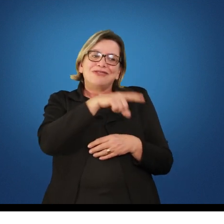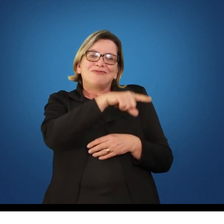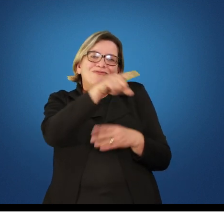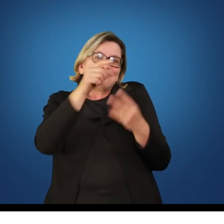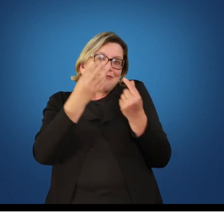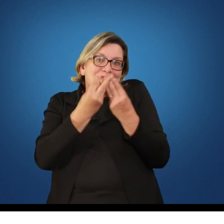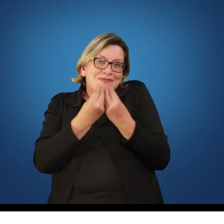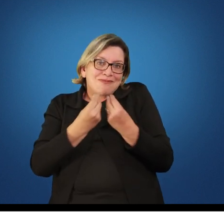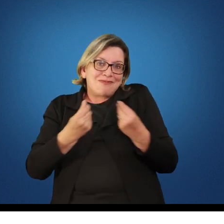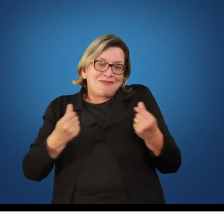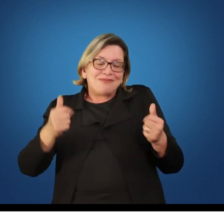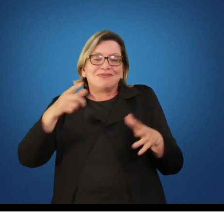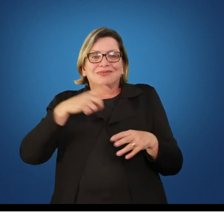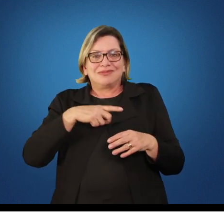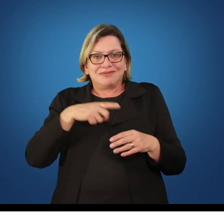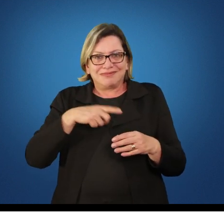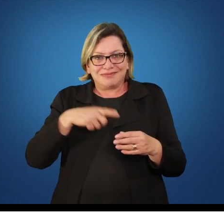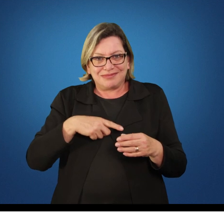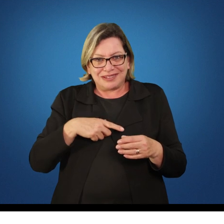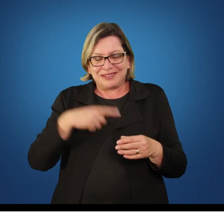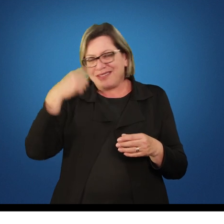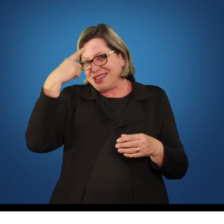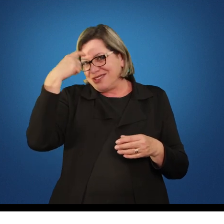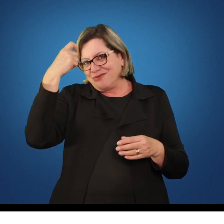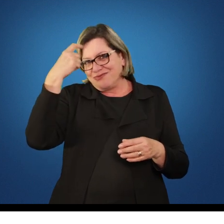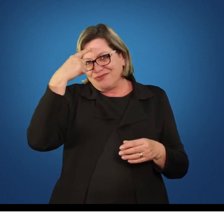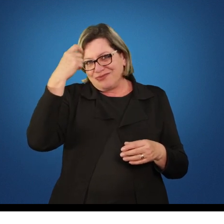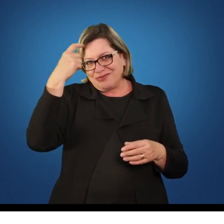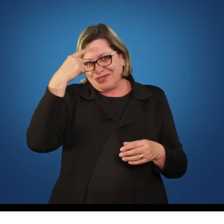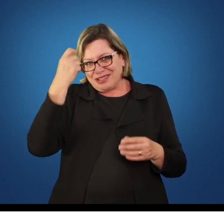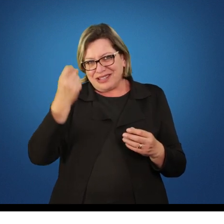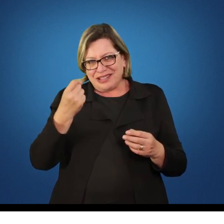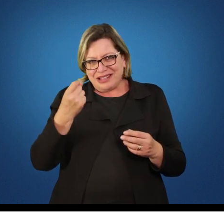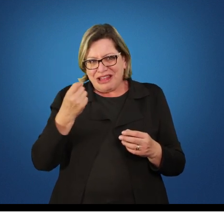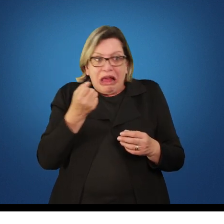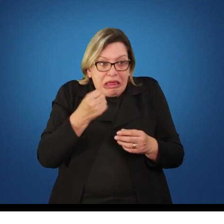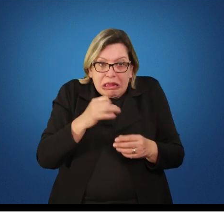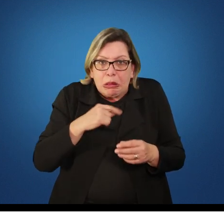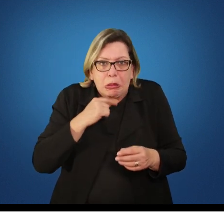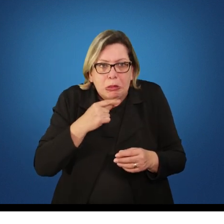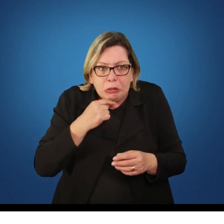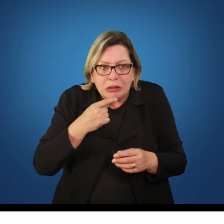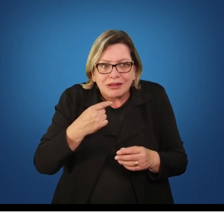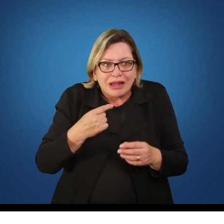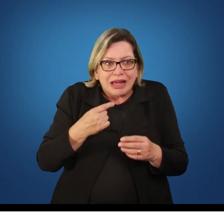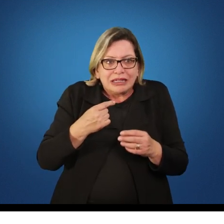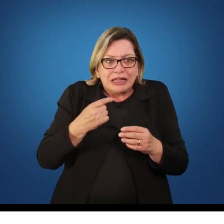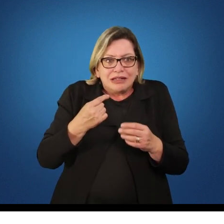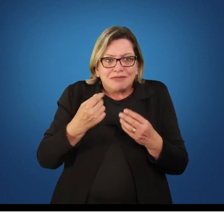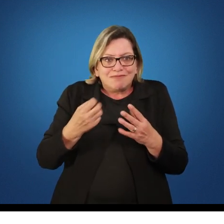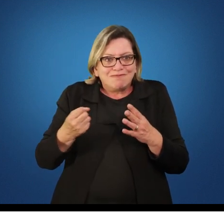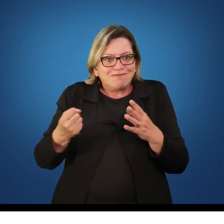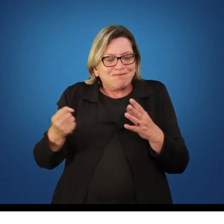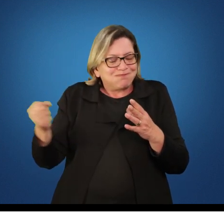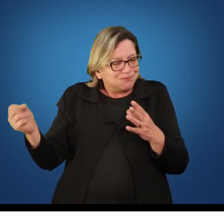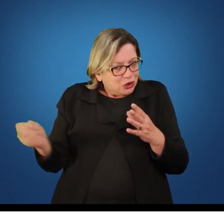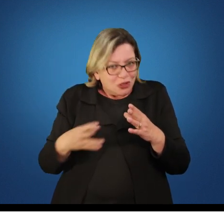Se não tiver competência para criação então não tem problema. Copie. Tudo que é bom deve ser copiado. Mas desde que você